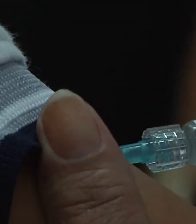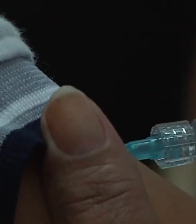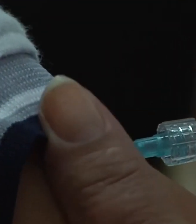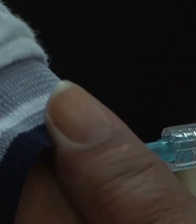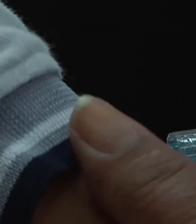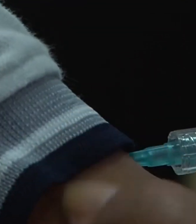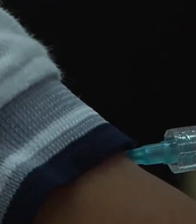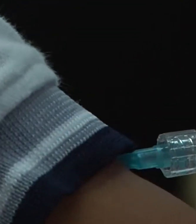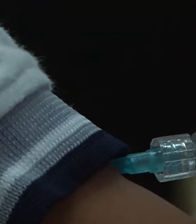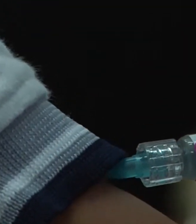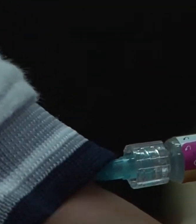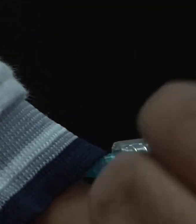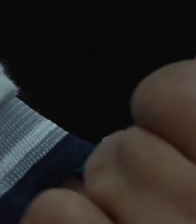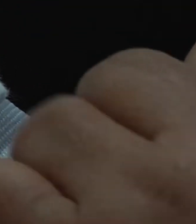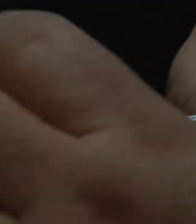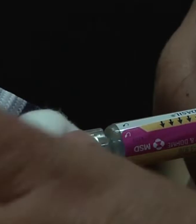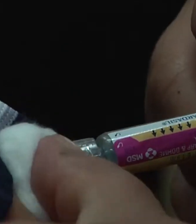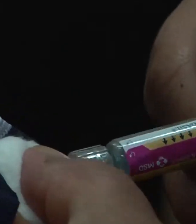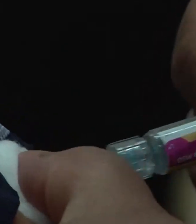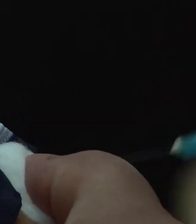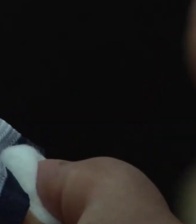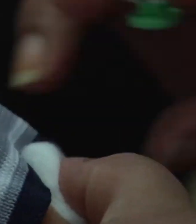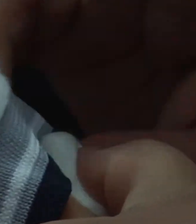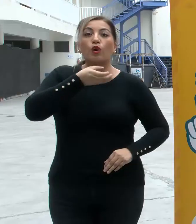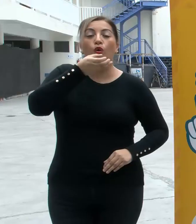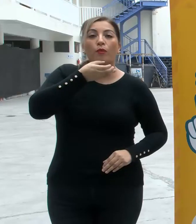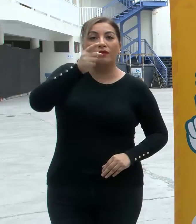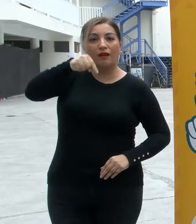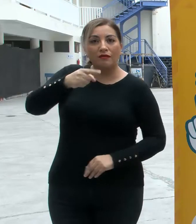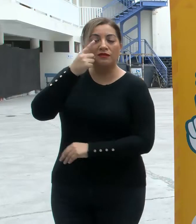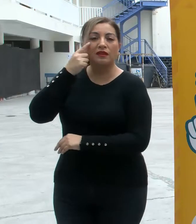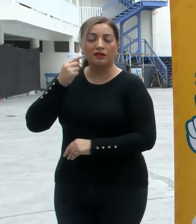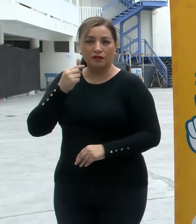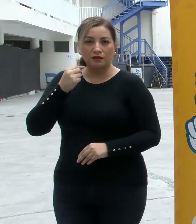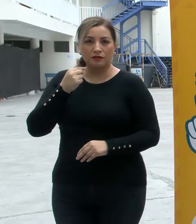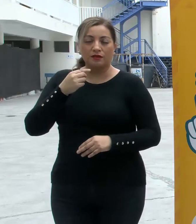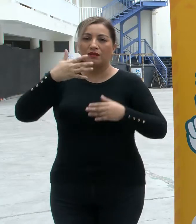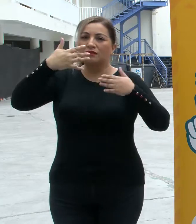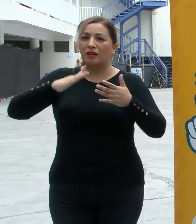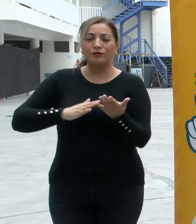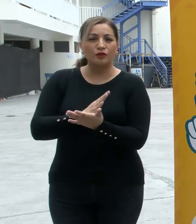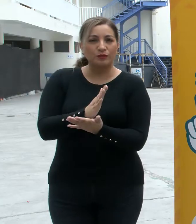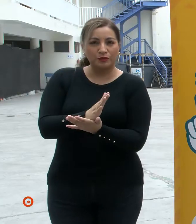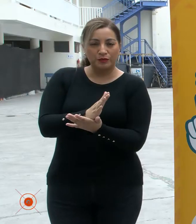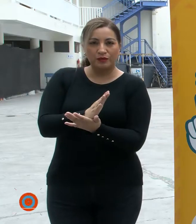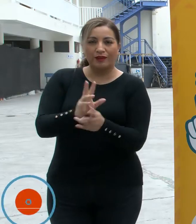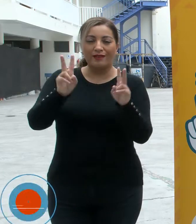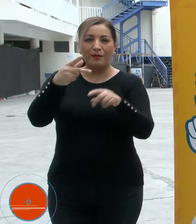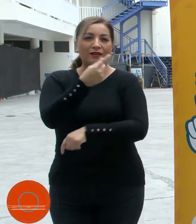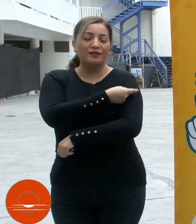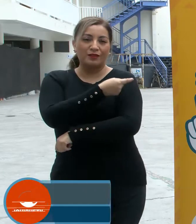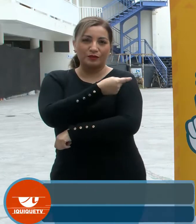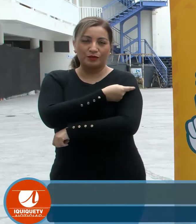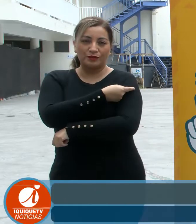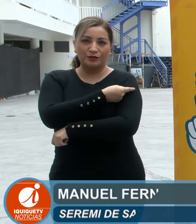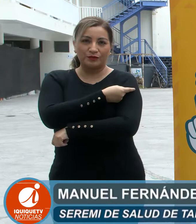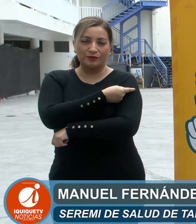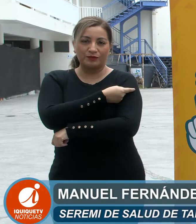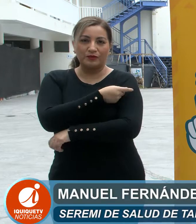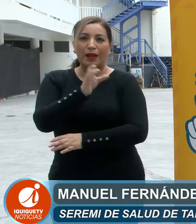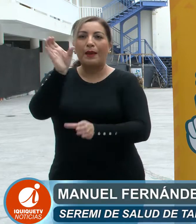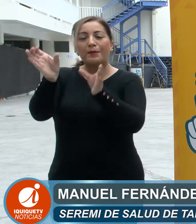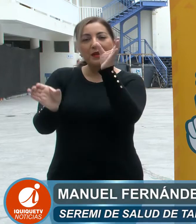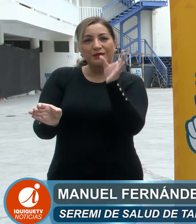edad con la vacuna del laboratorio Pfizer. En la presente jornada ya se ha iniciado la vacunación para